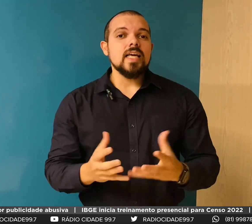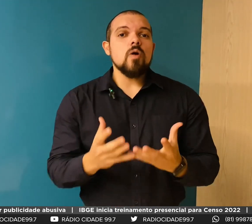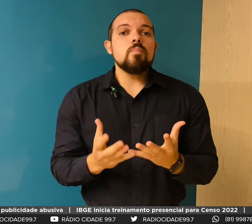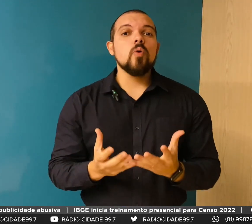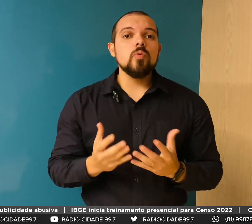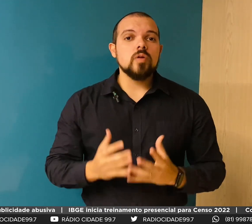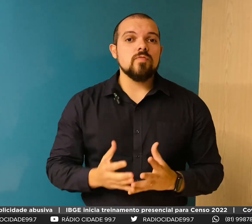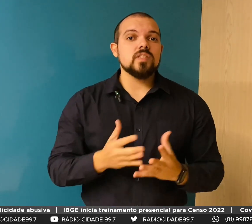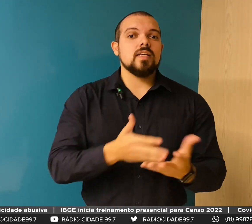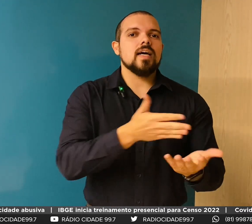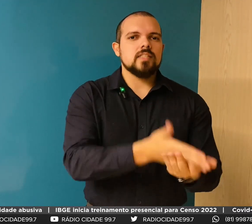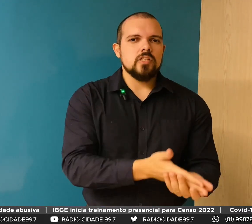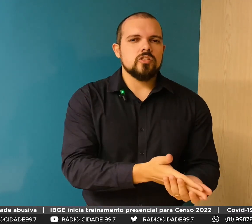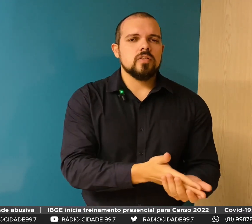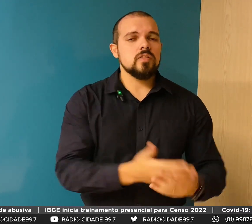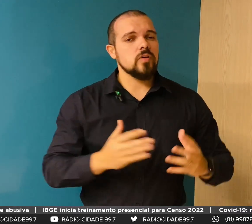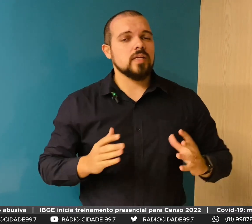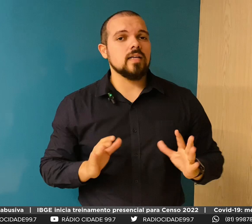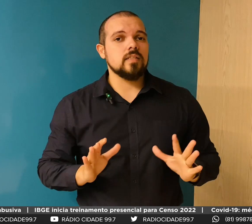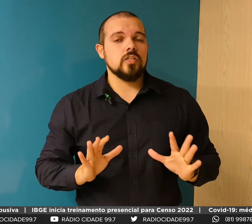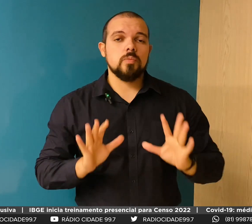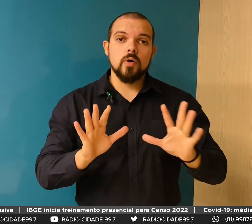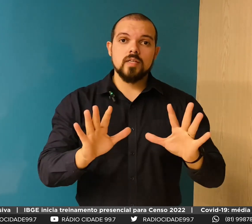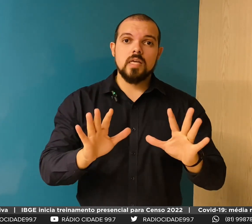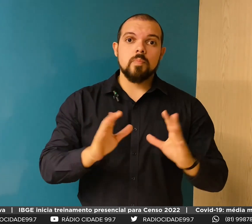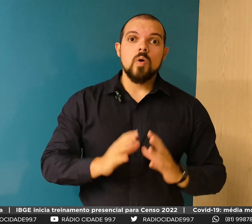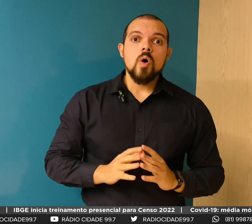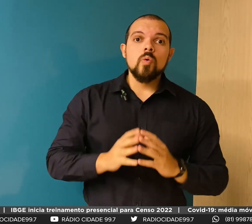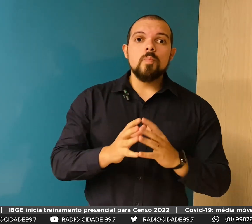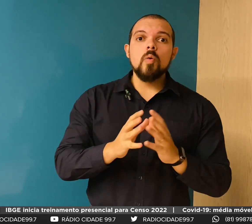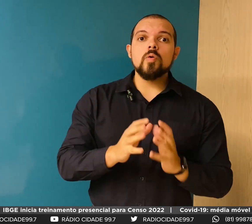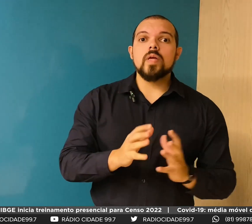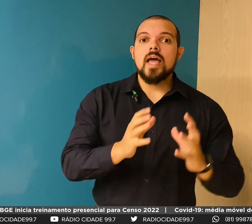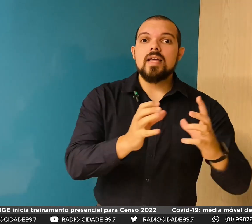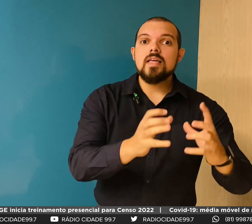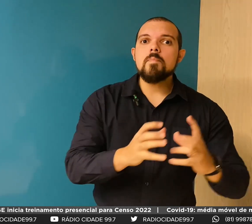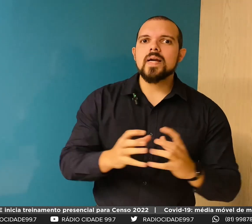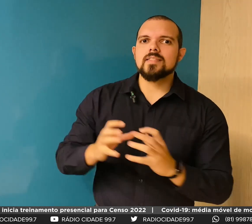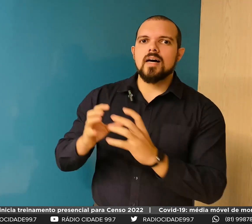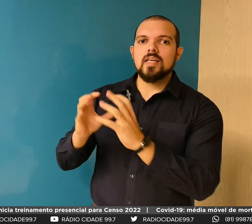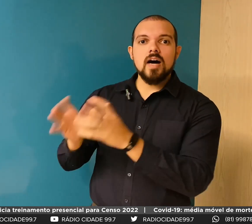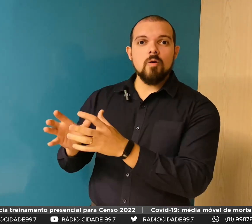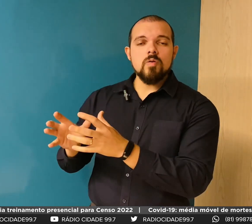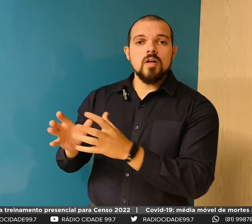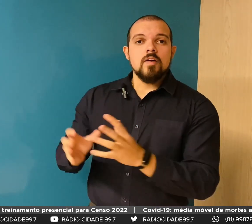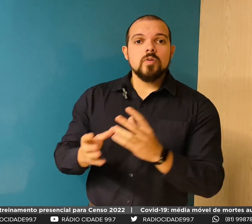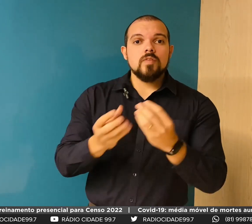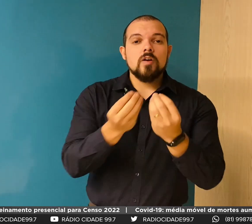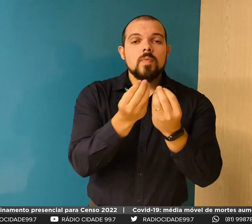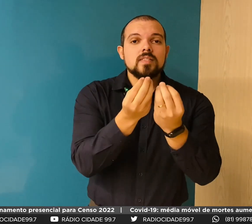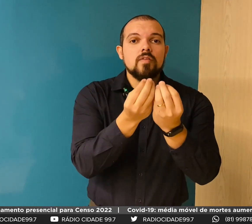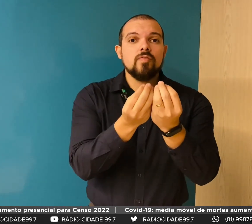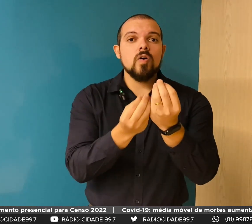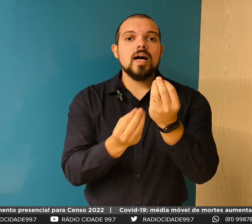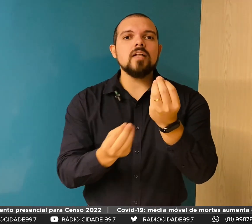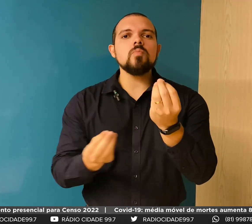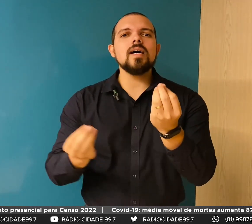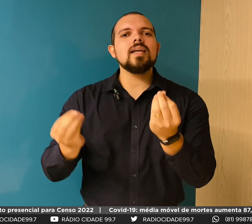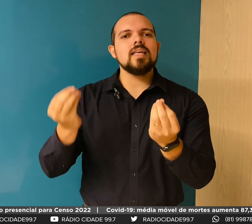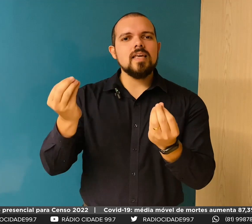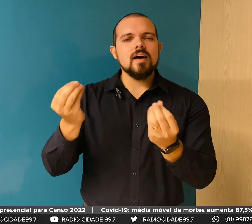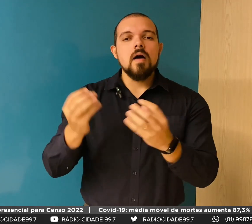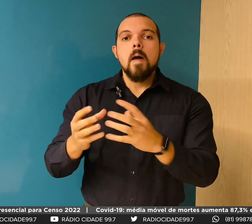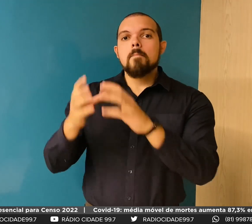celular? Quem é o público que você atinge? Se você atinge, por exemplo, um público que é empresarial, você vai começar a